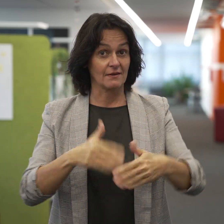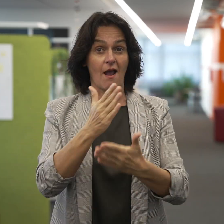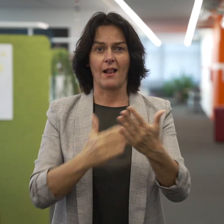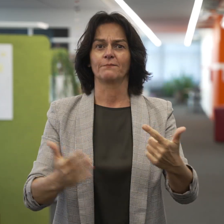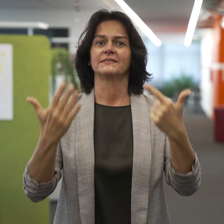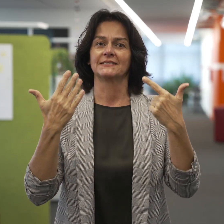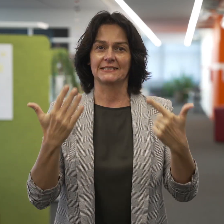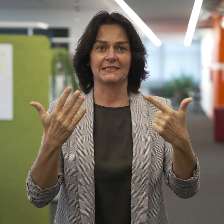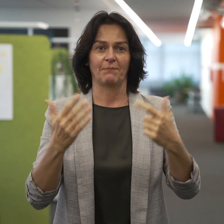Facebook zu.